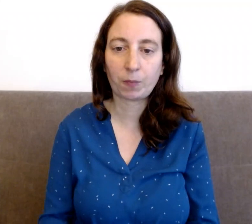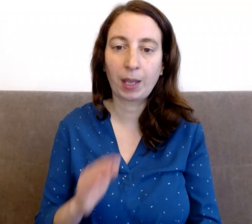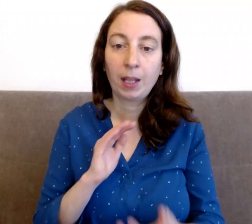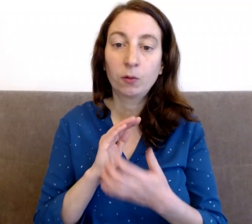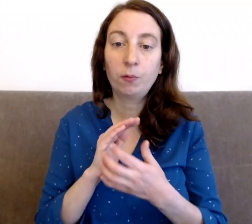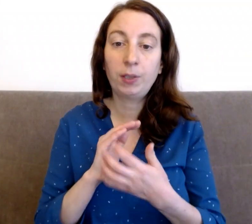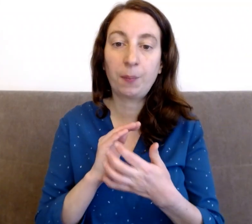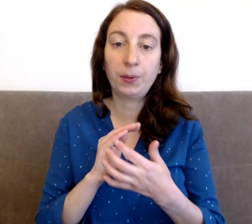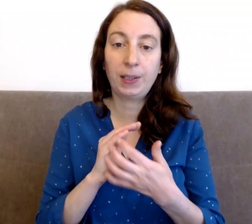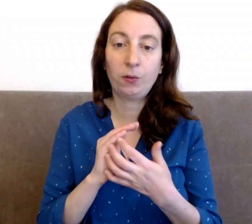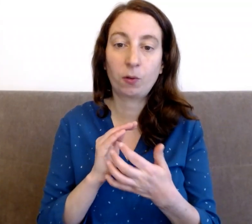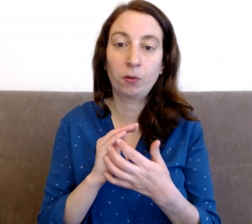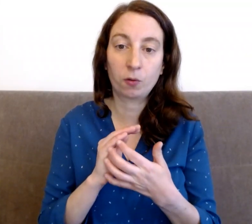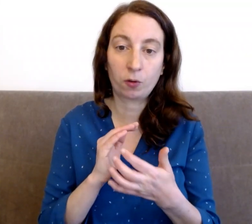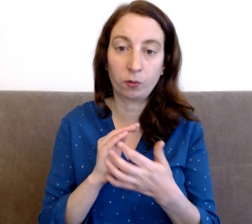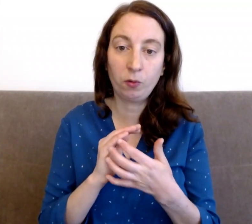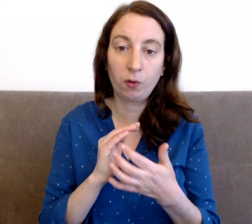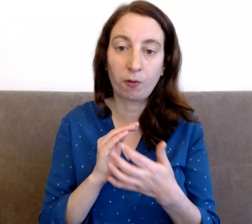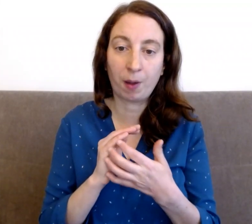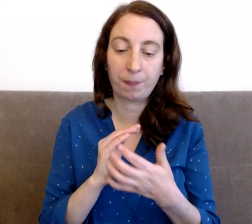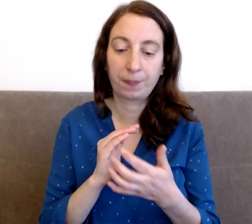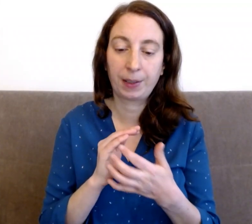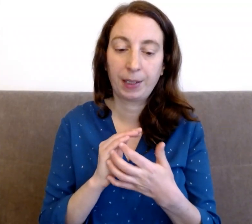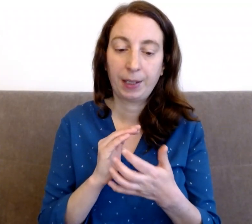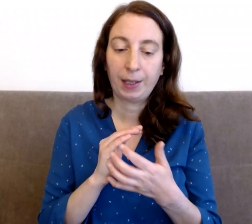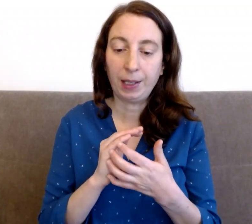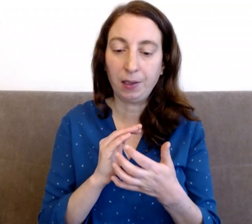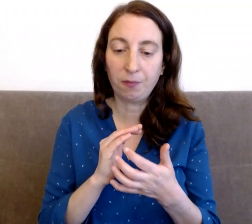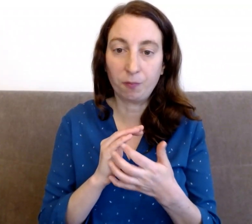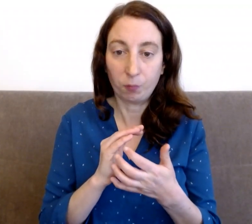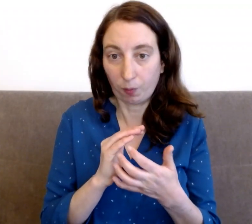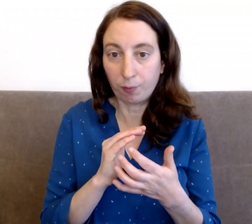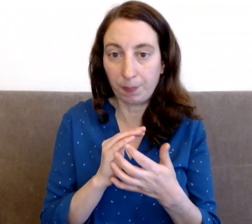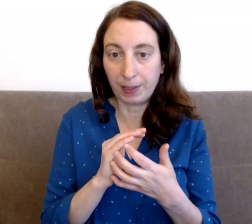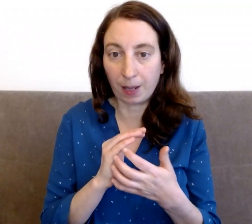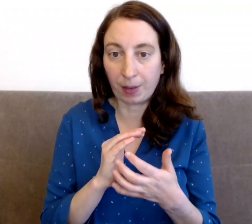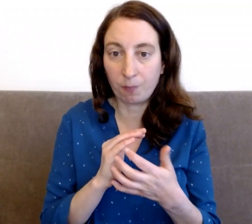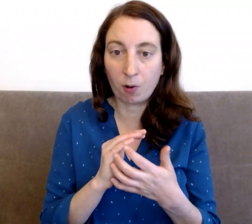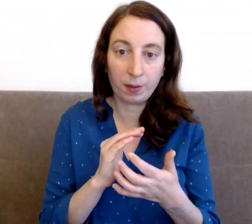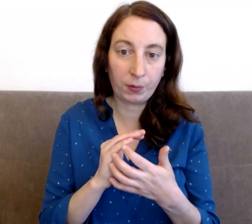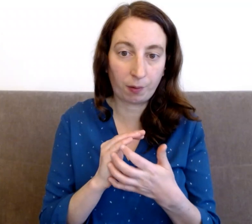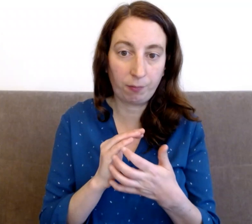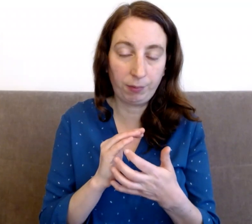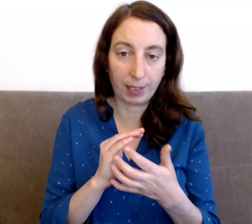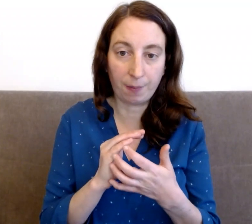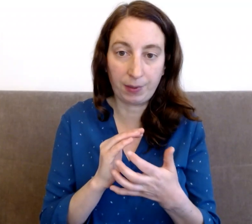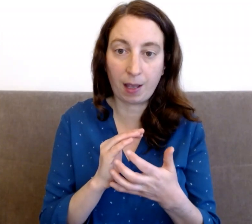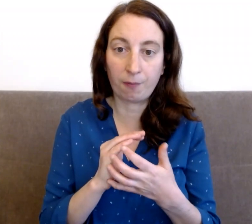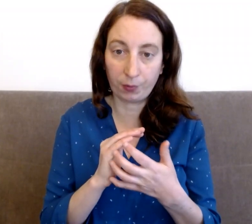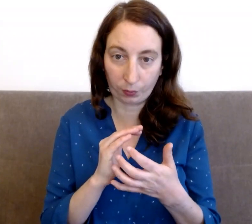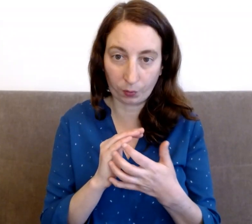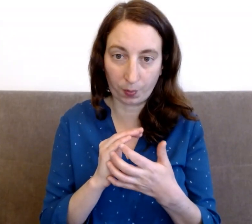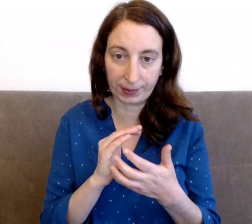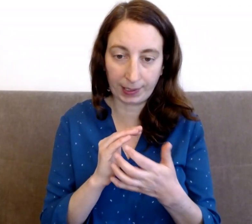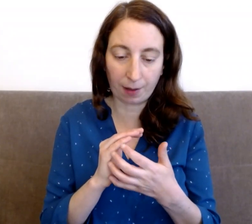Donc vous tapotez sur le tranchant d'une de vos mains, et soit vous répétez après moi, soit vous vous adaptez à votre pensée à vous.